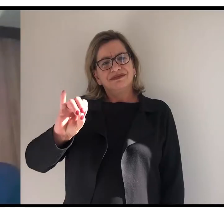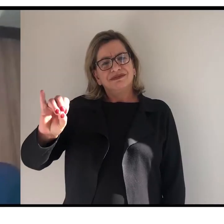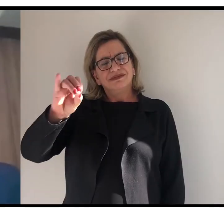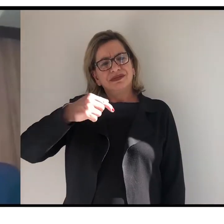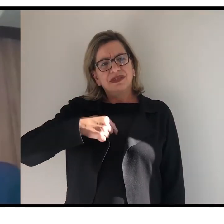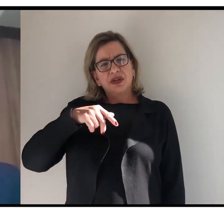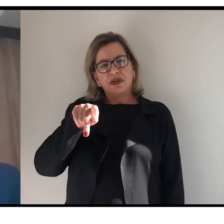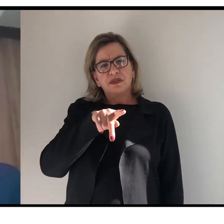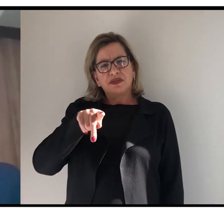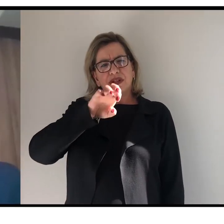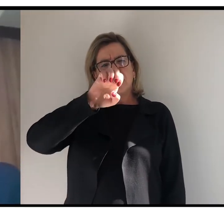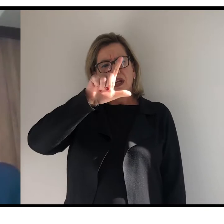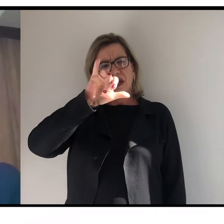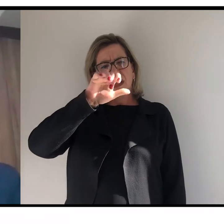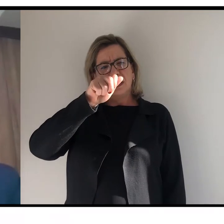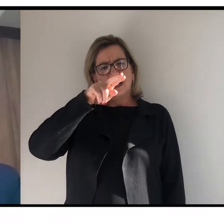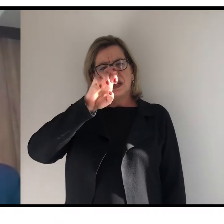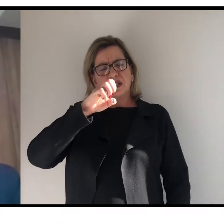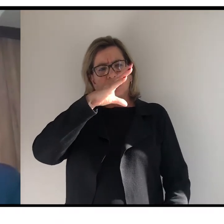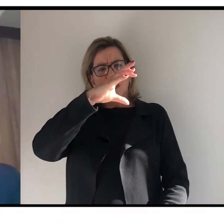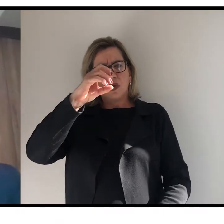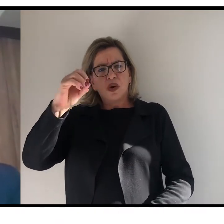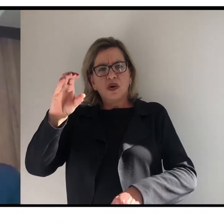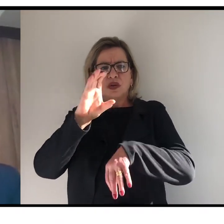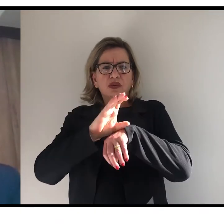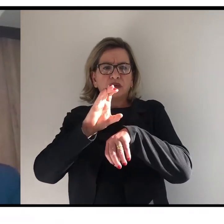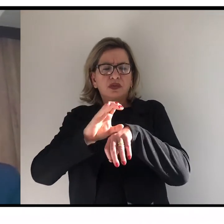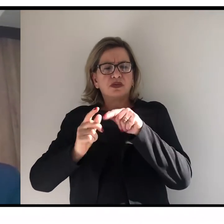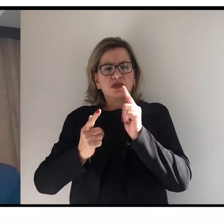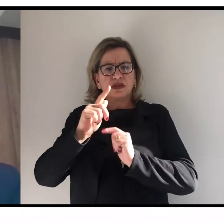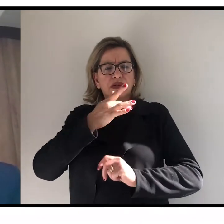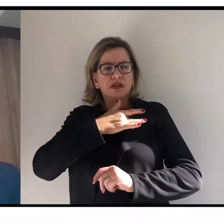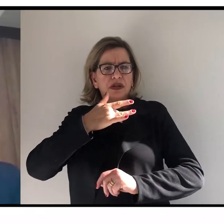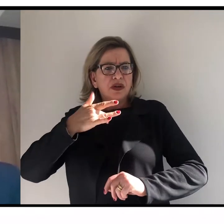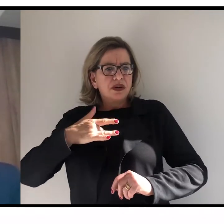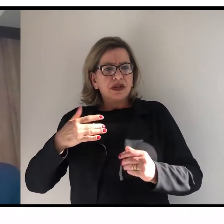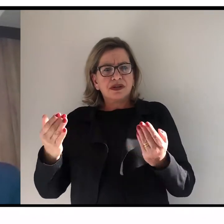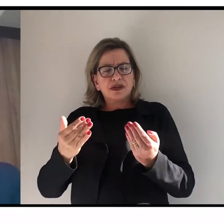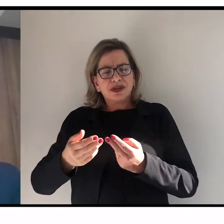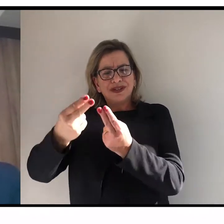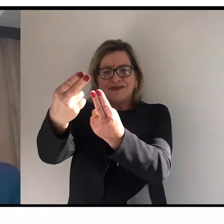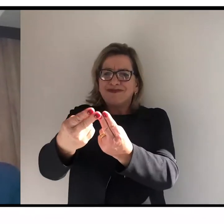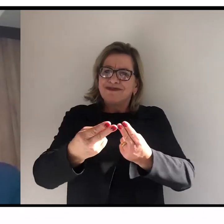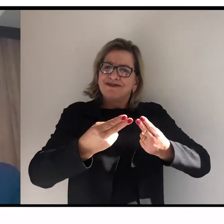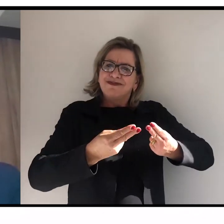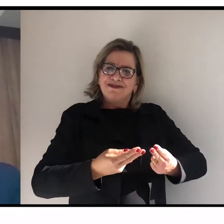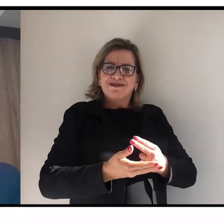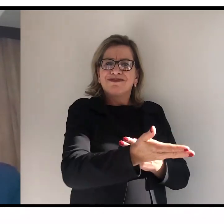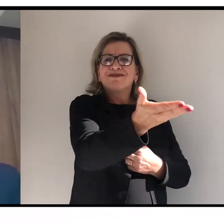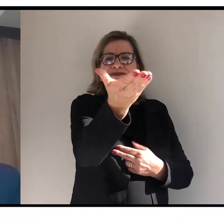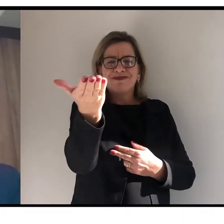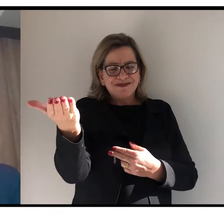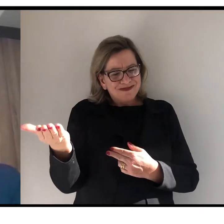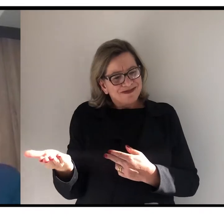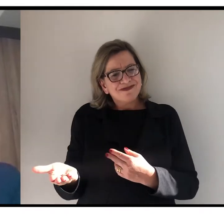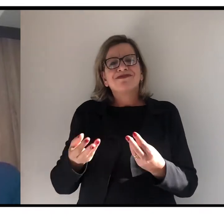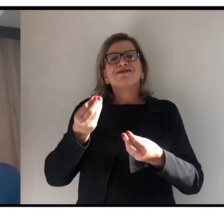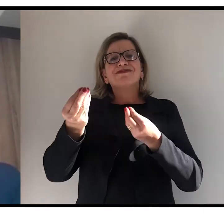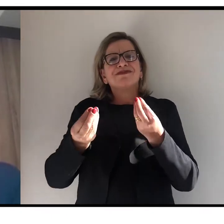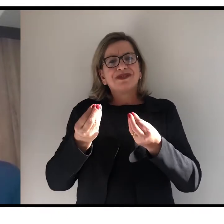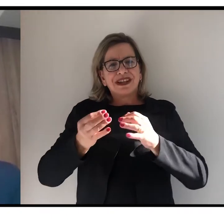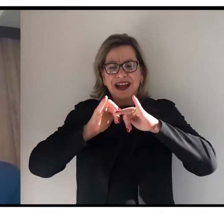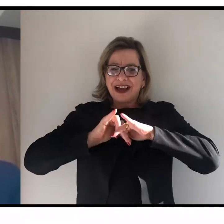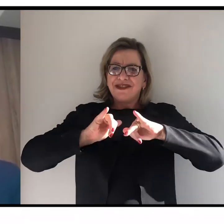Eu sou a professora Eliane Orgos, coordenadora do curso de Gestão em Saúde. Estou aqui para dar as boas-vindas a todas e a todos